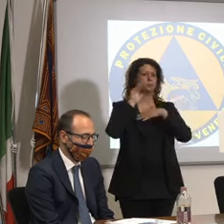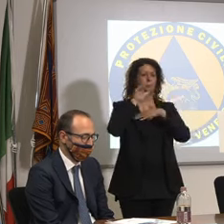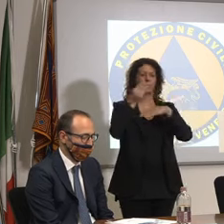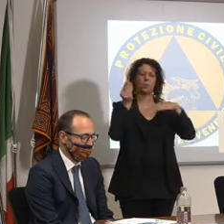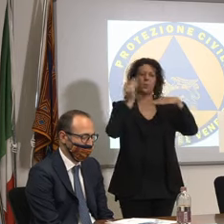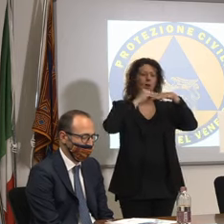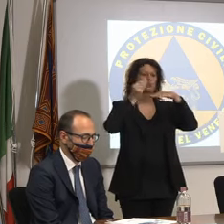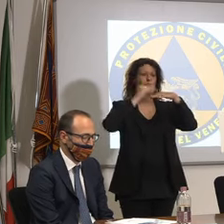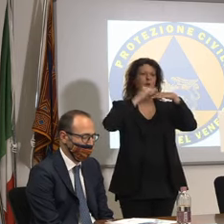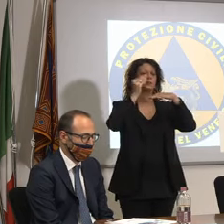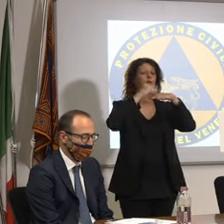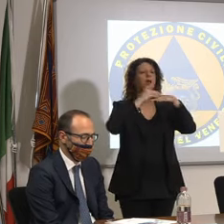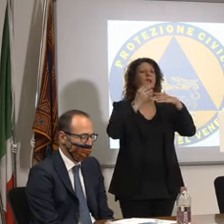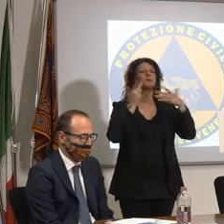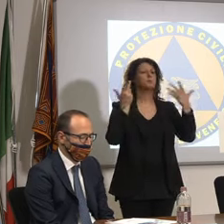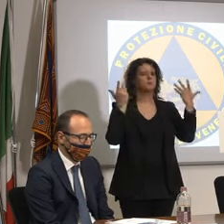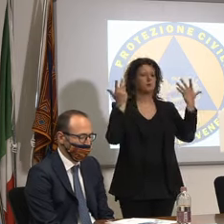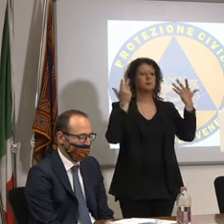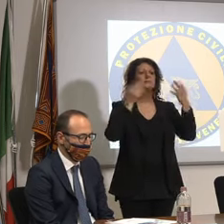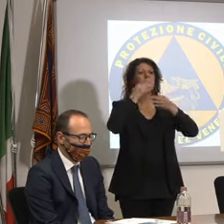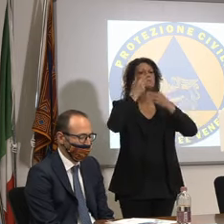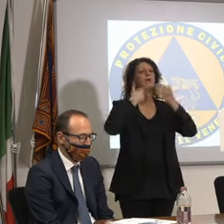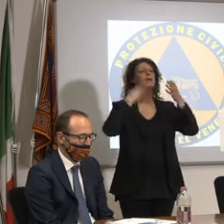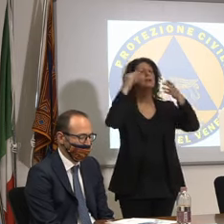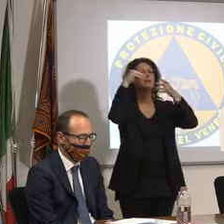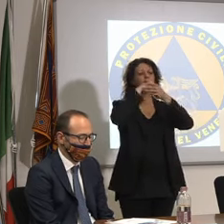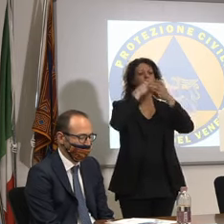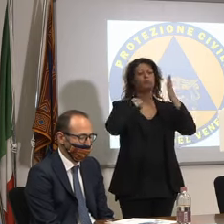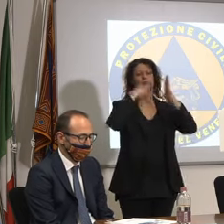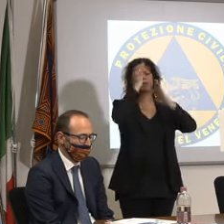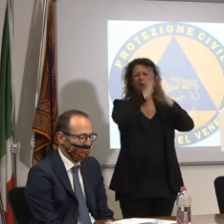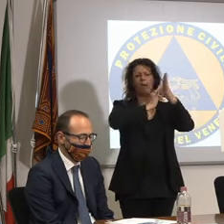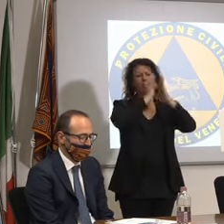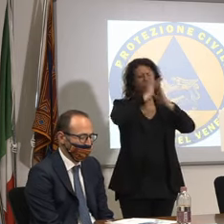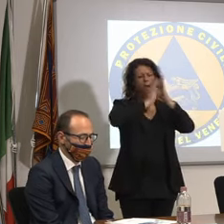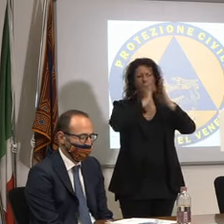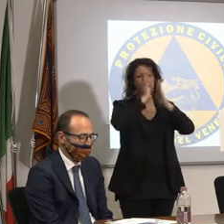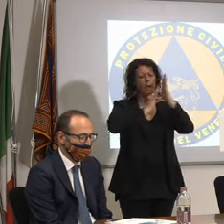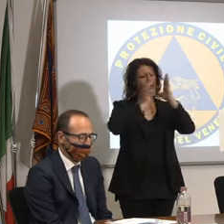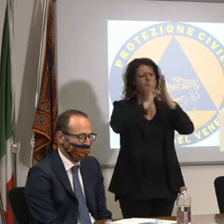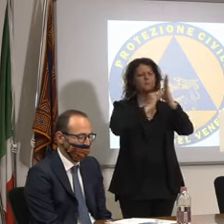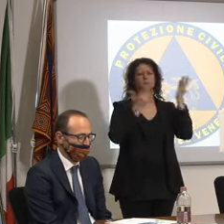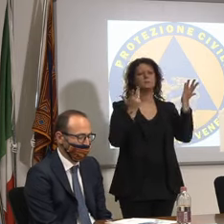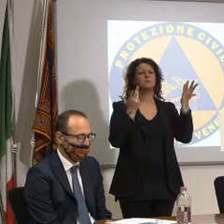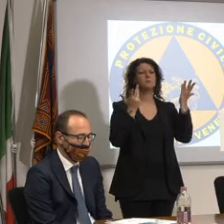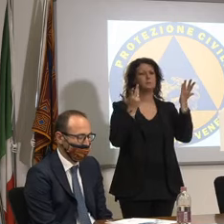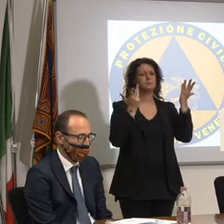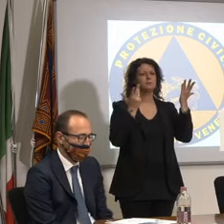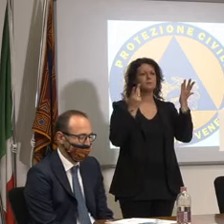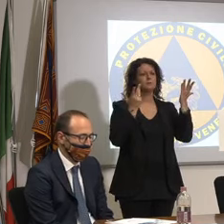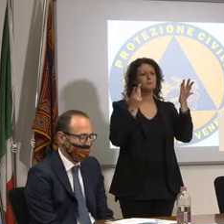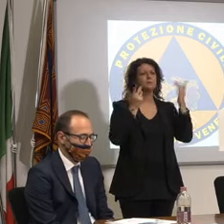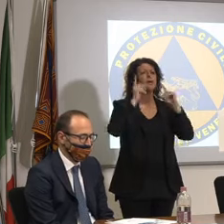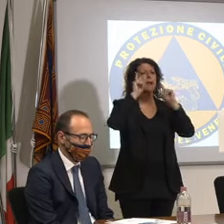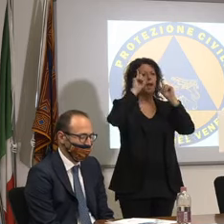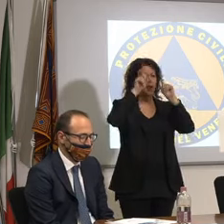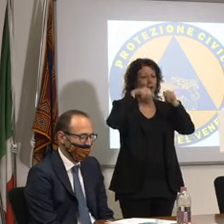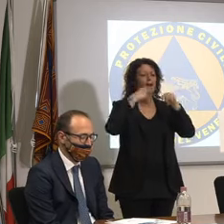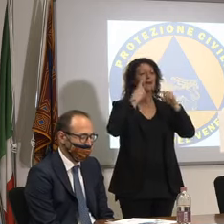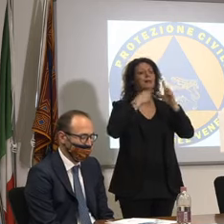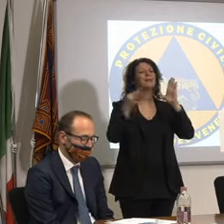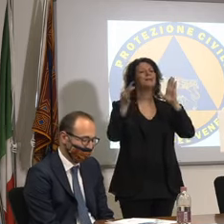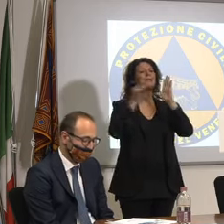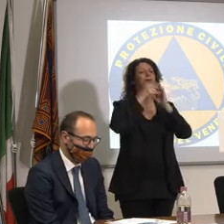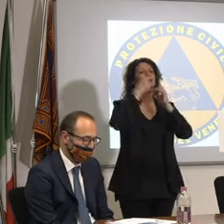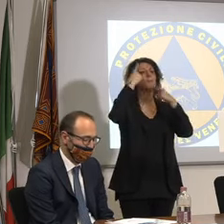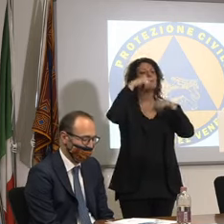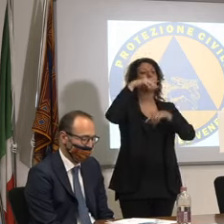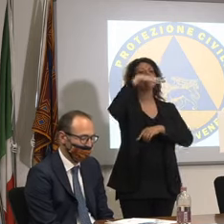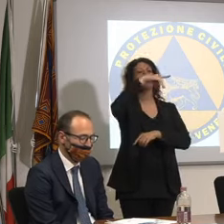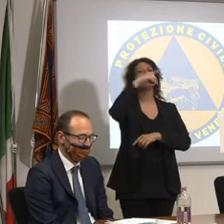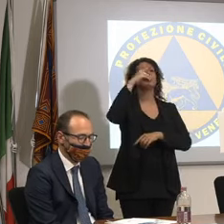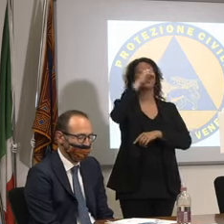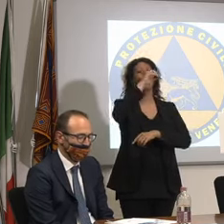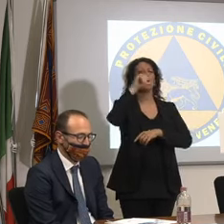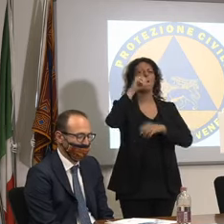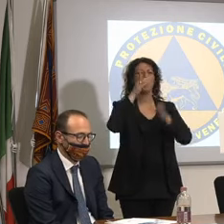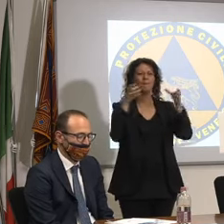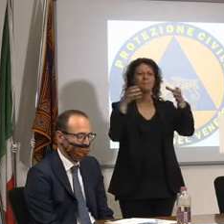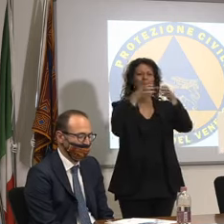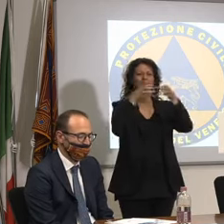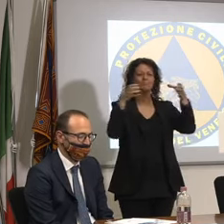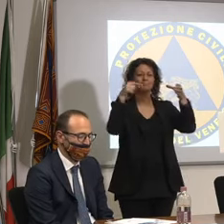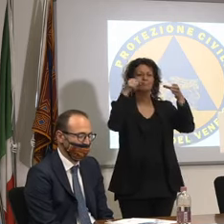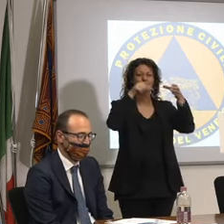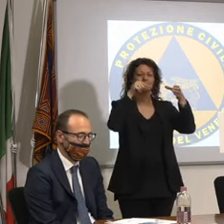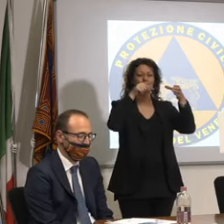cospicua nutrita anche di dati di elaborazioni anche c'è già anche il dato sul pool link quindi sulle quindi